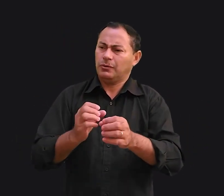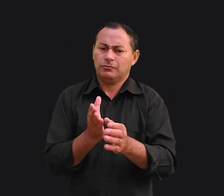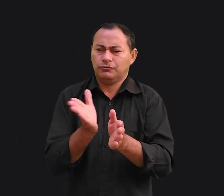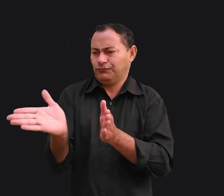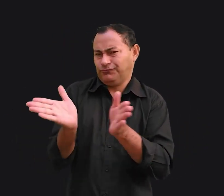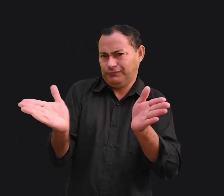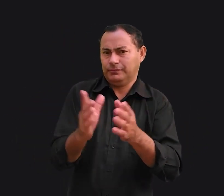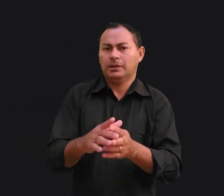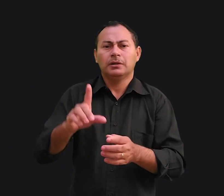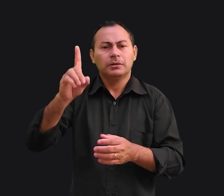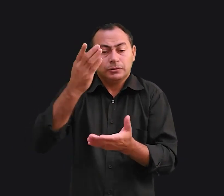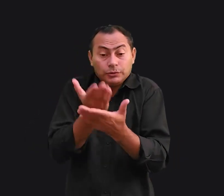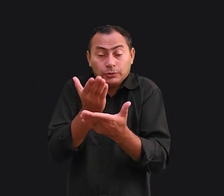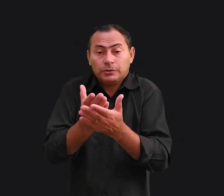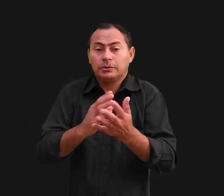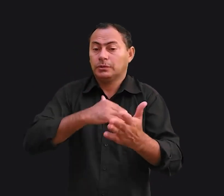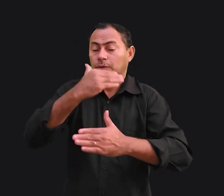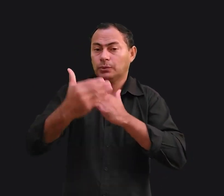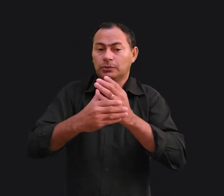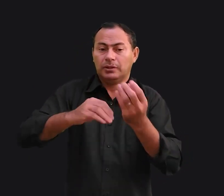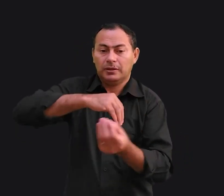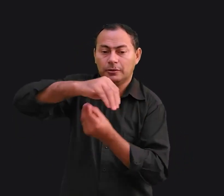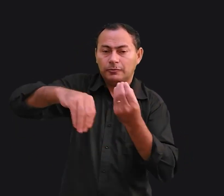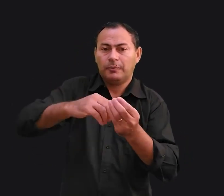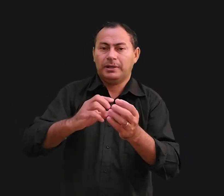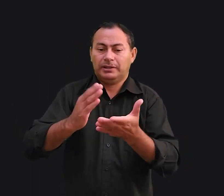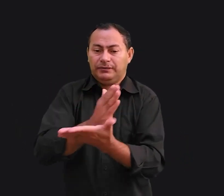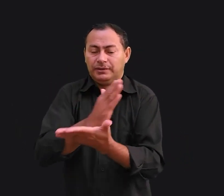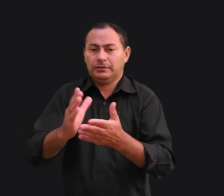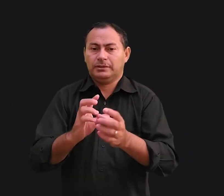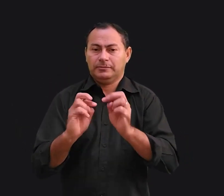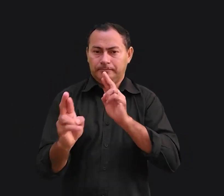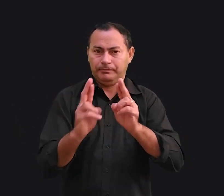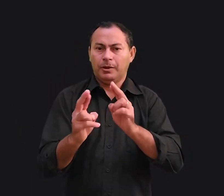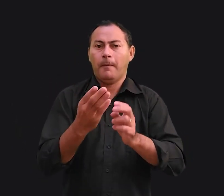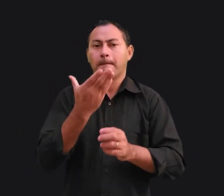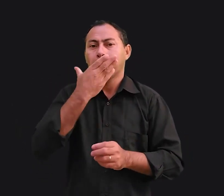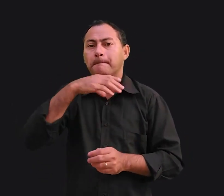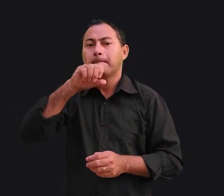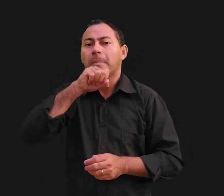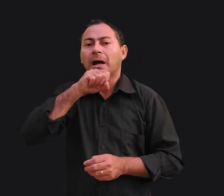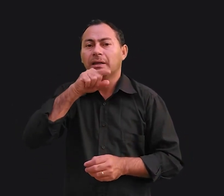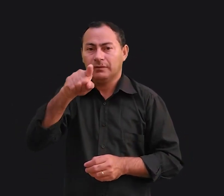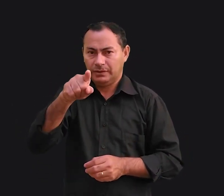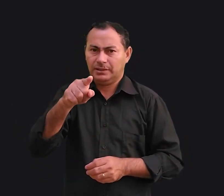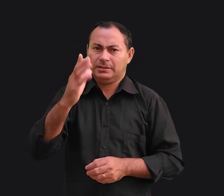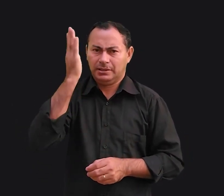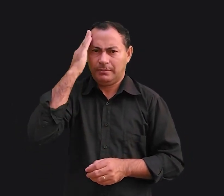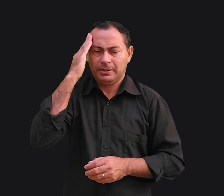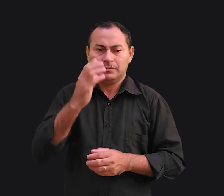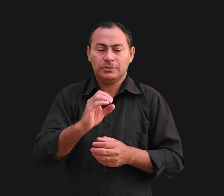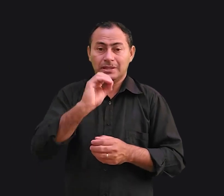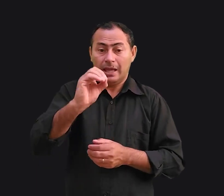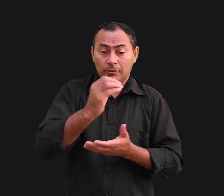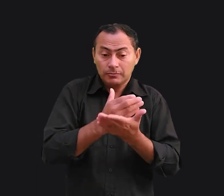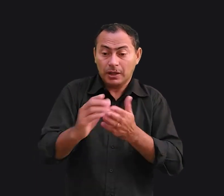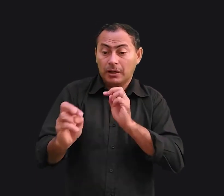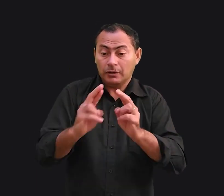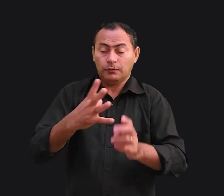falaremos sobre tudo o que envolve a divisão desta relação. Como pai, você deve saber que o ponto zero da relação com o filho